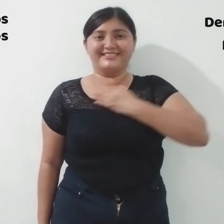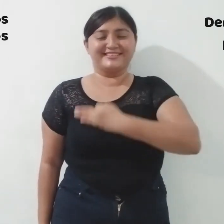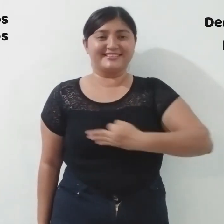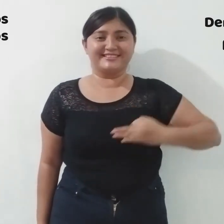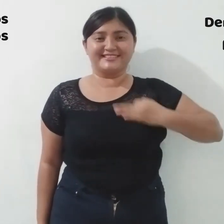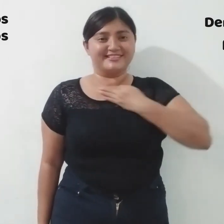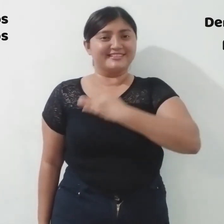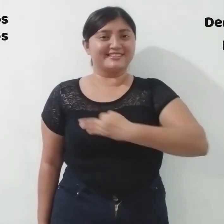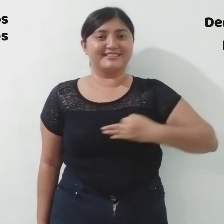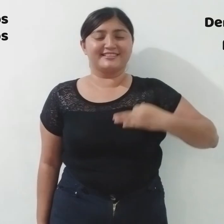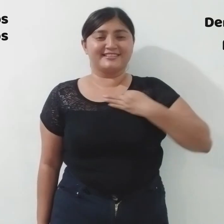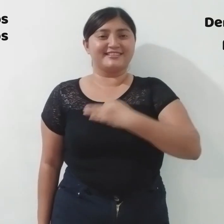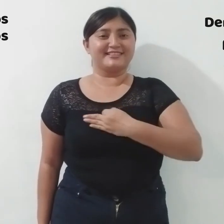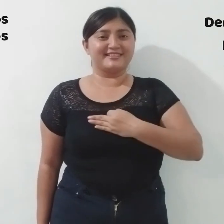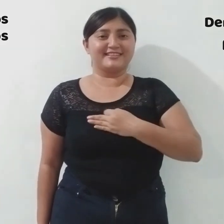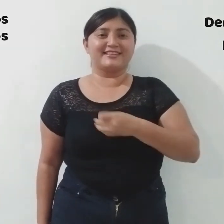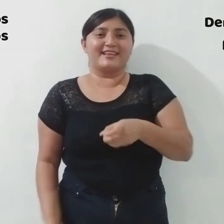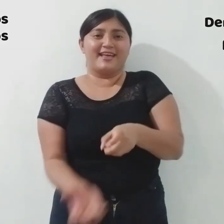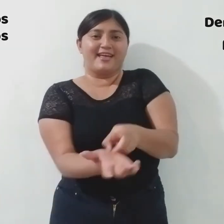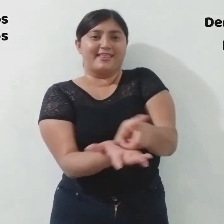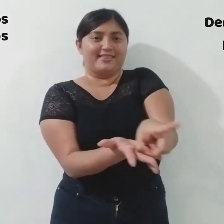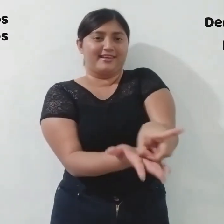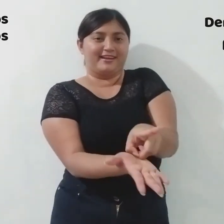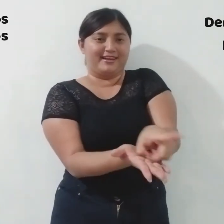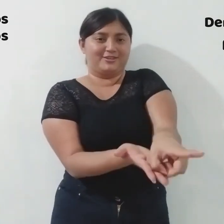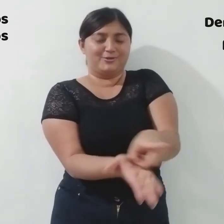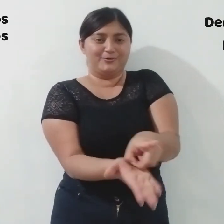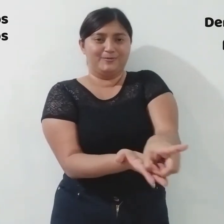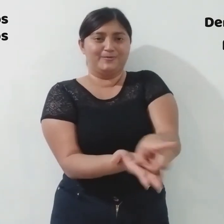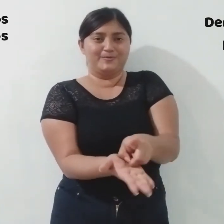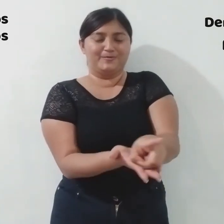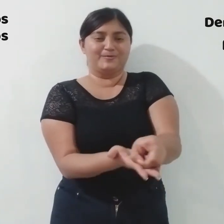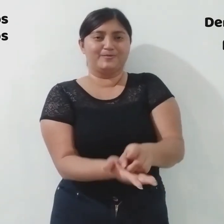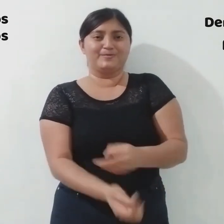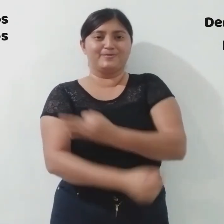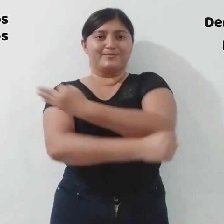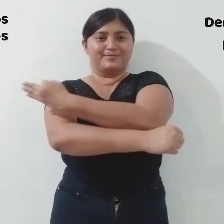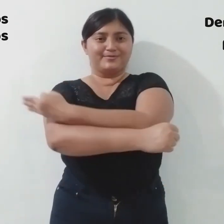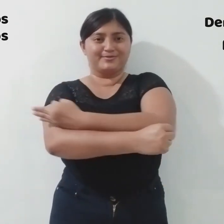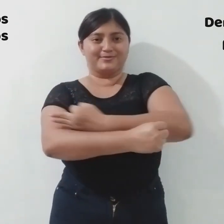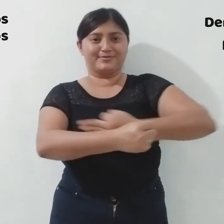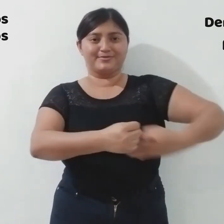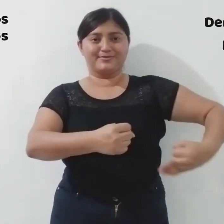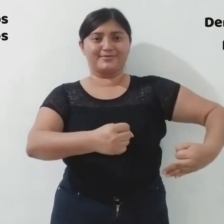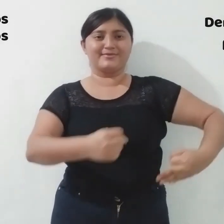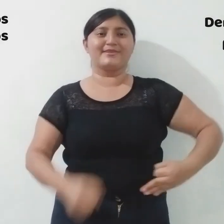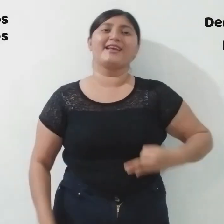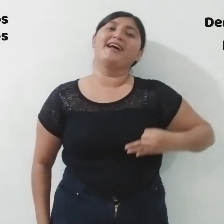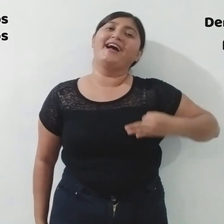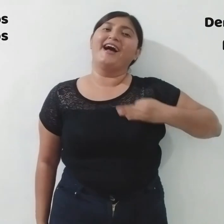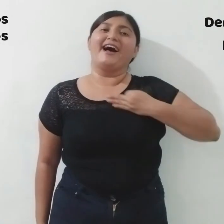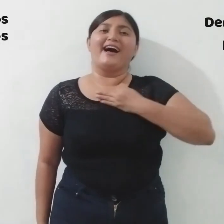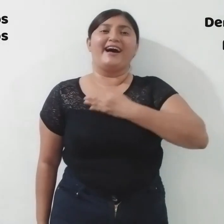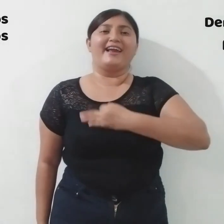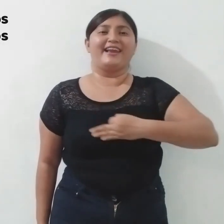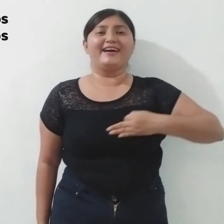derecho a la